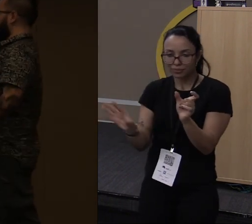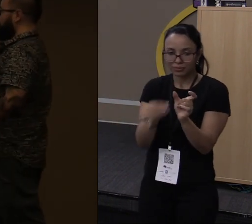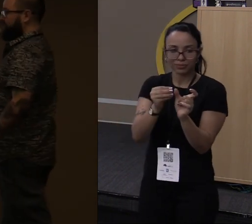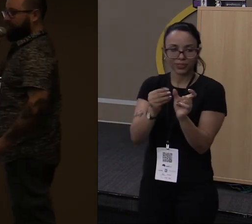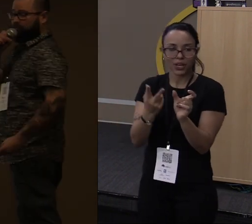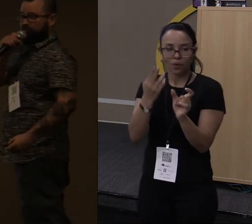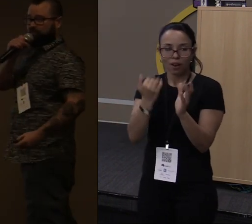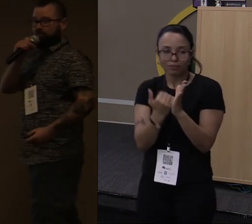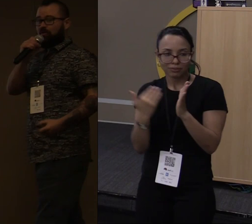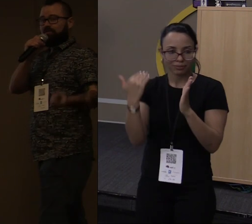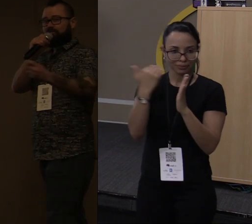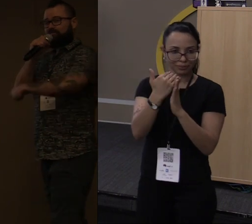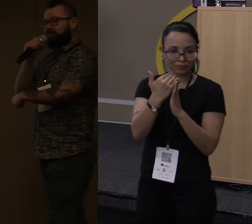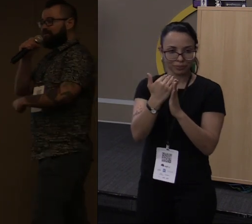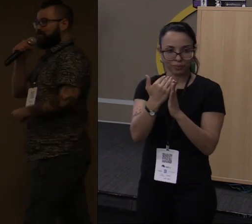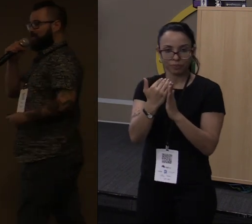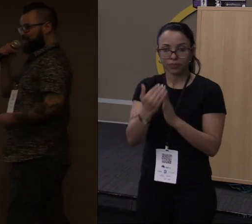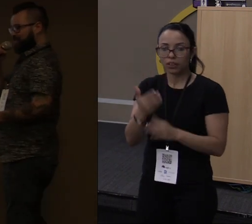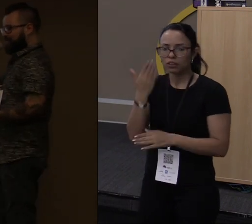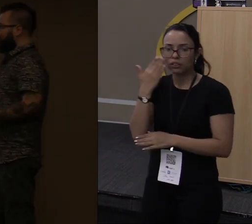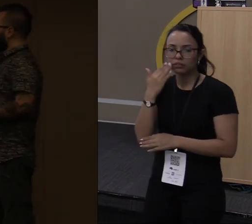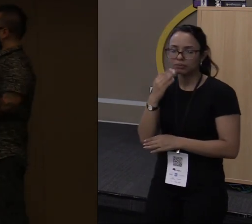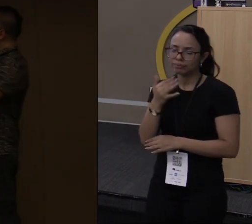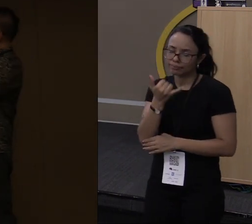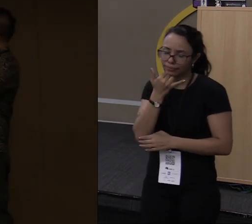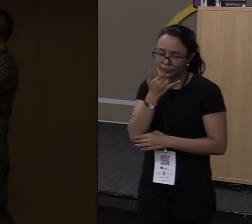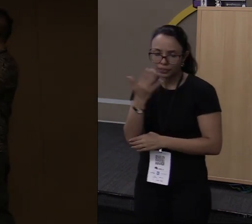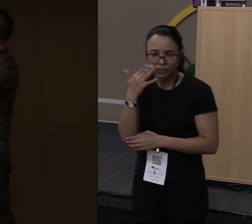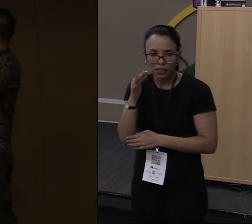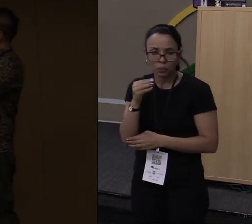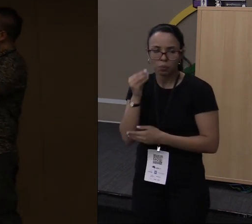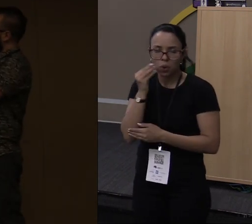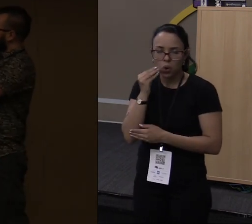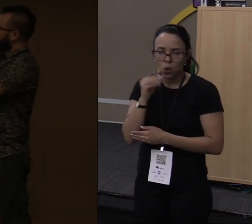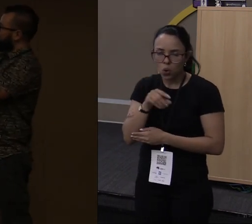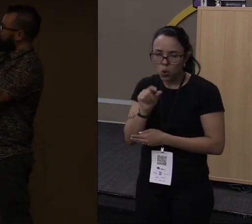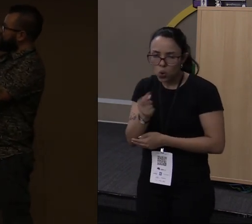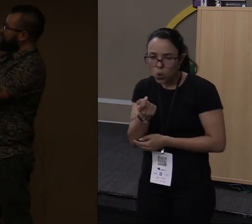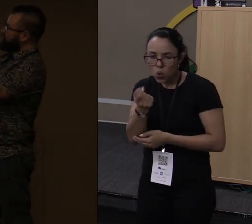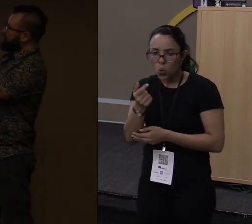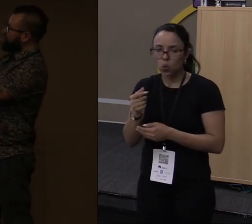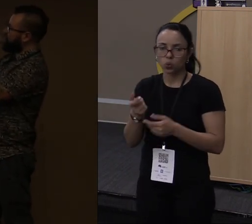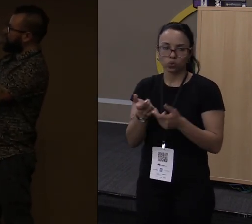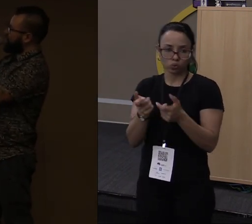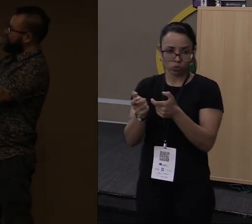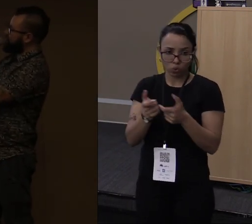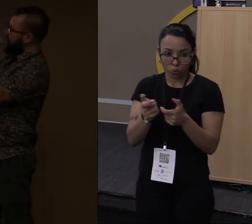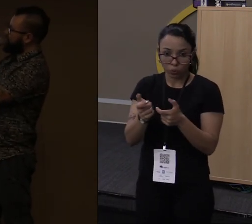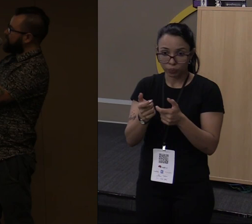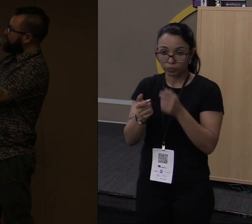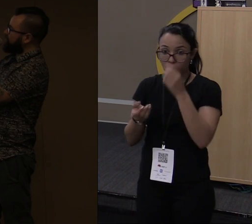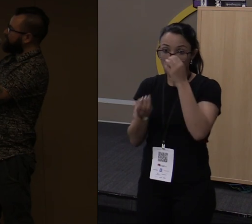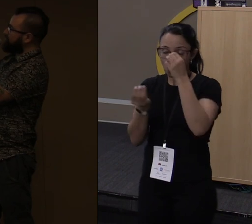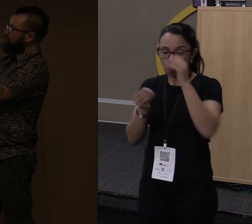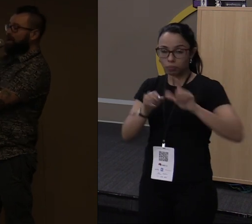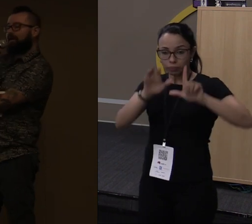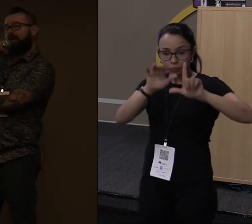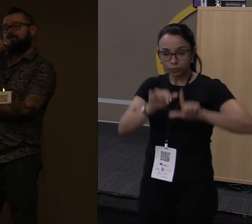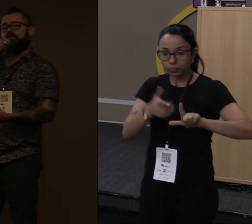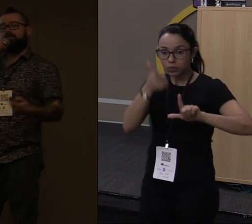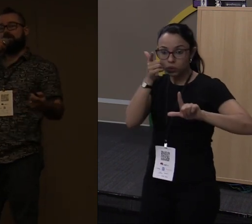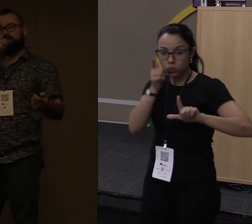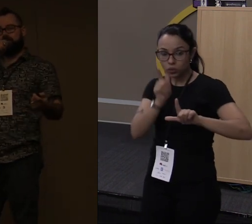Bom, não entendo muito de jogo, então vamos voltar para o código. Como é que eu faria para que esse código aqui que carrega as imagens ficasse